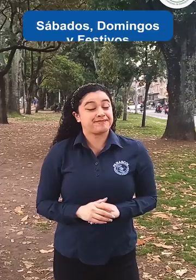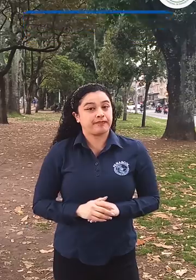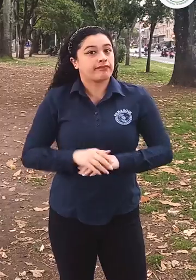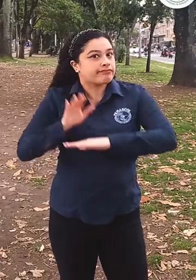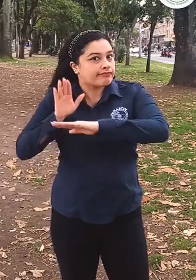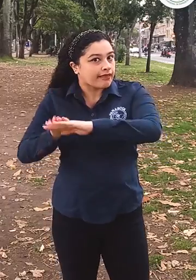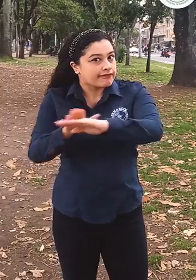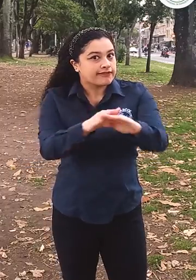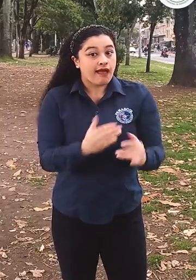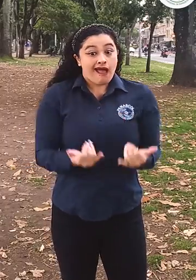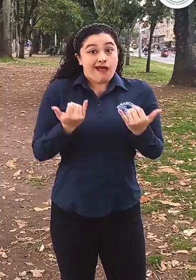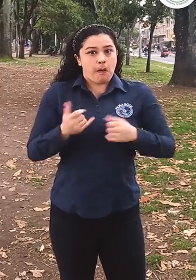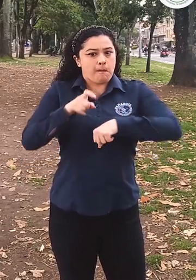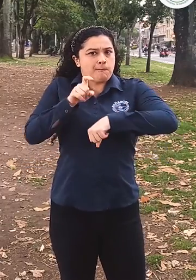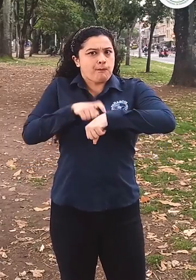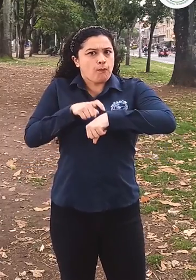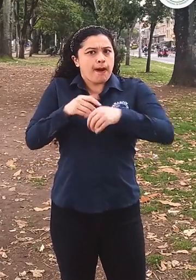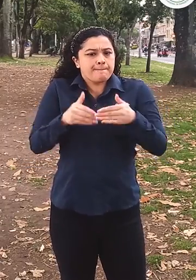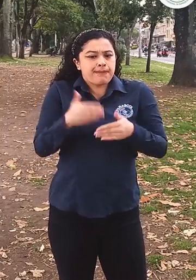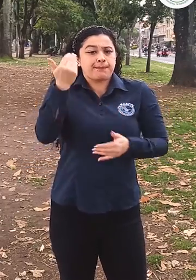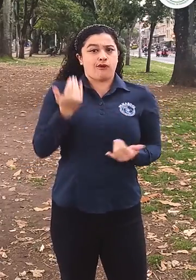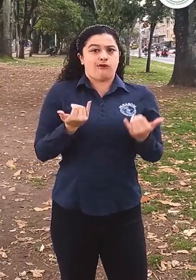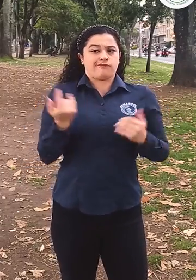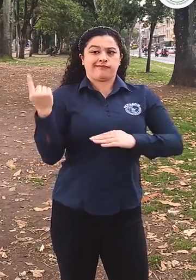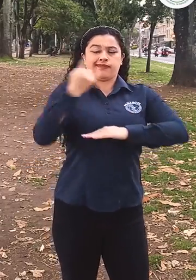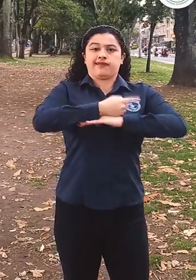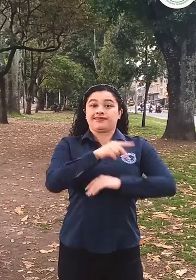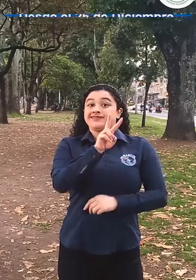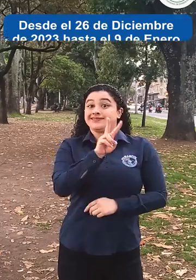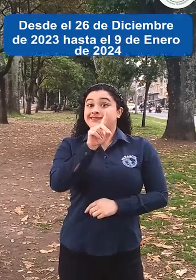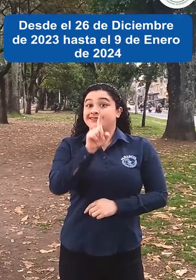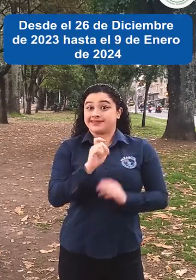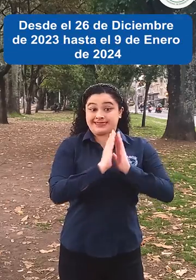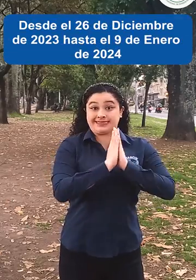Pero por un tiempo que empezó desde hoy, 26 de diciembre de 2023,